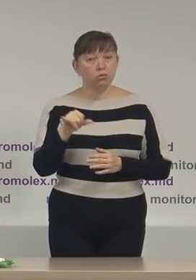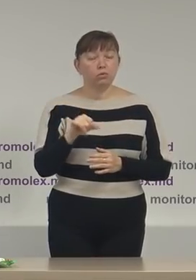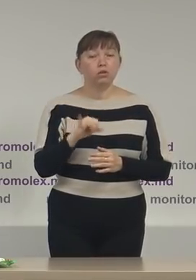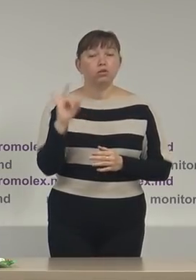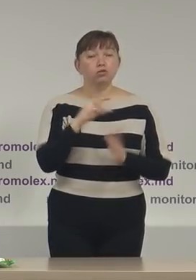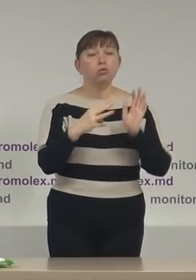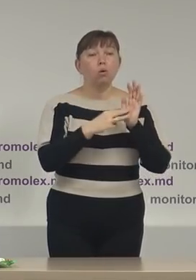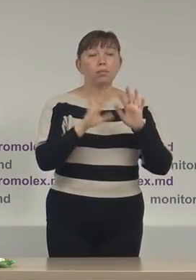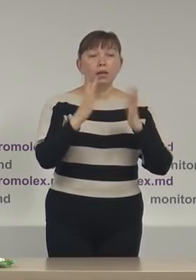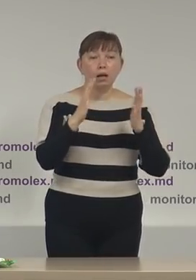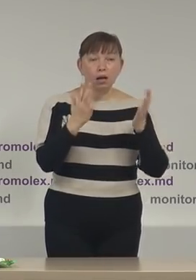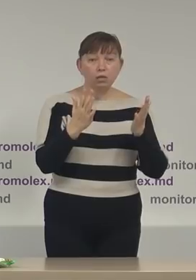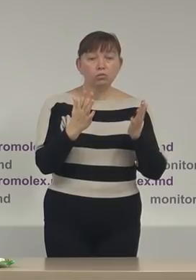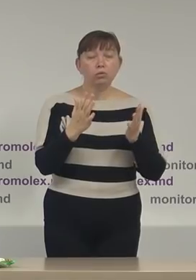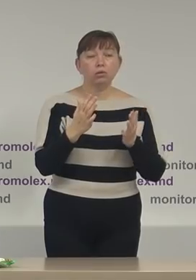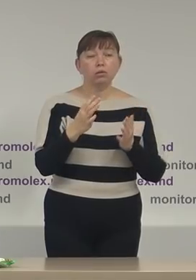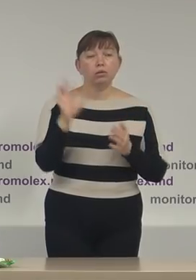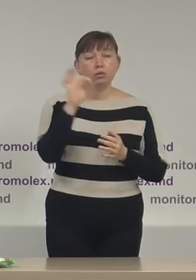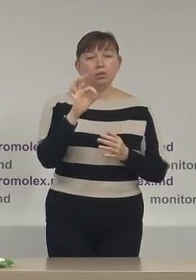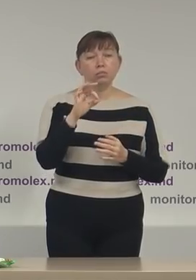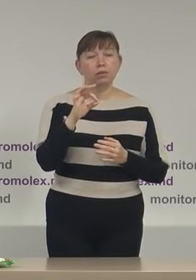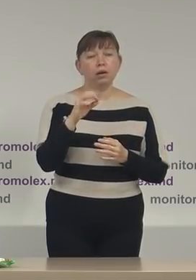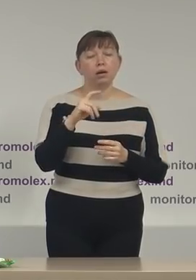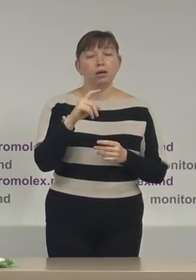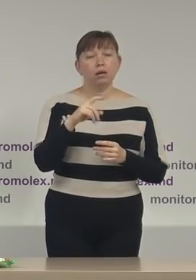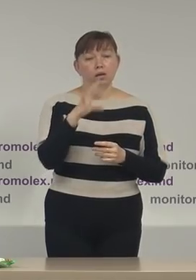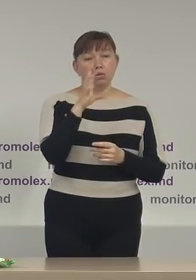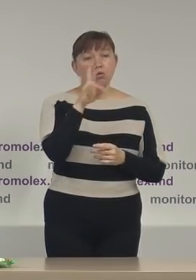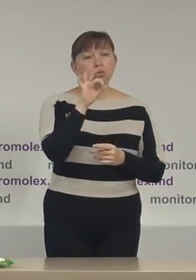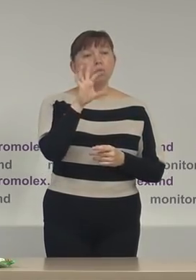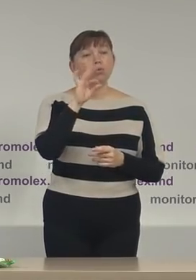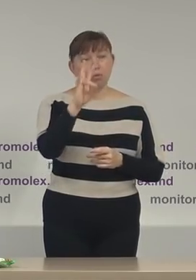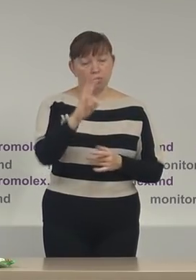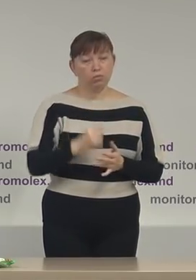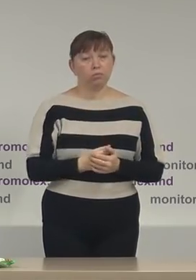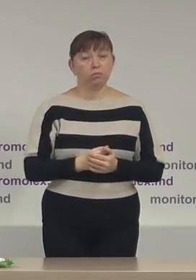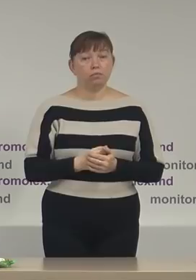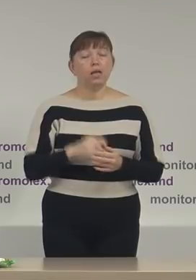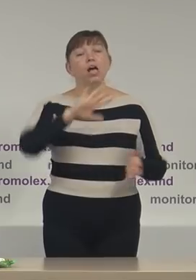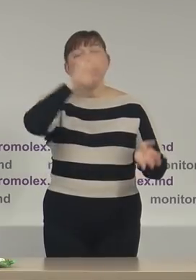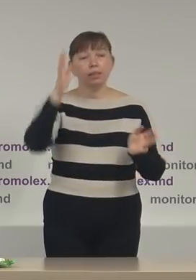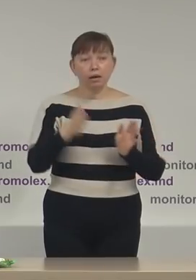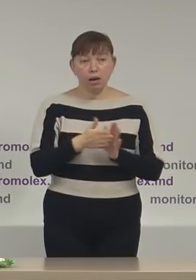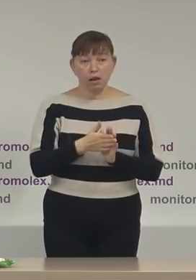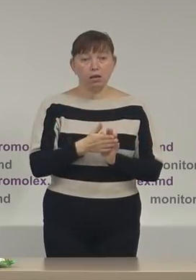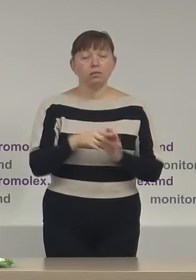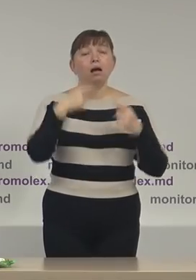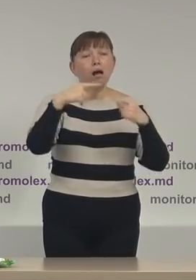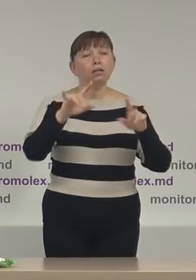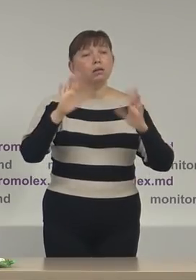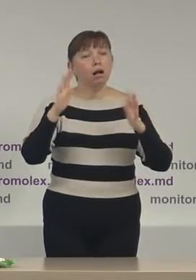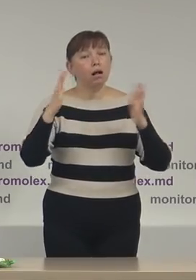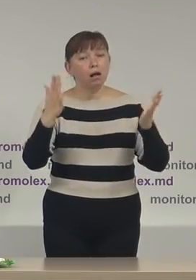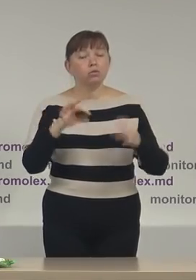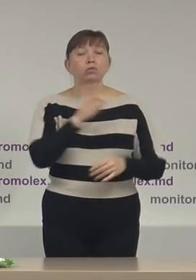8 cazuri fiind vorba de candidatul independent Igor Dodon în rest alte cazuri